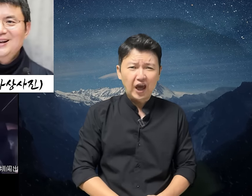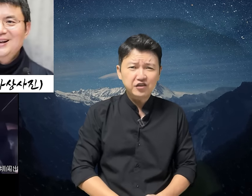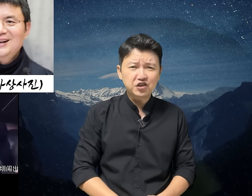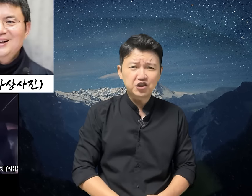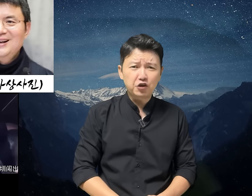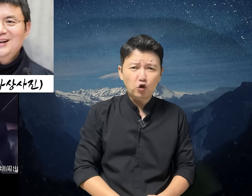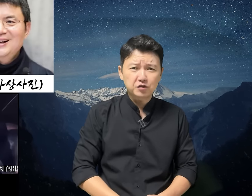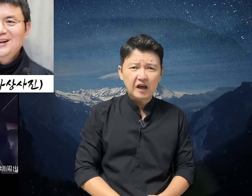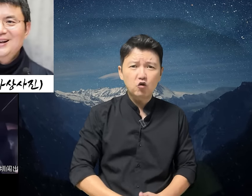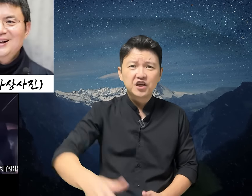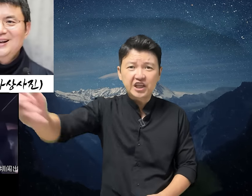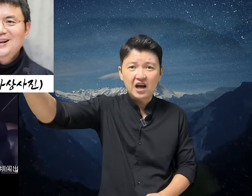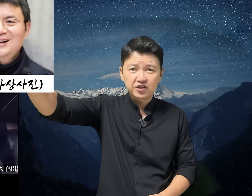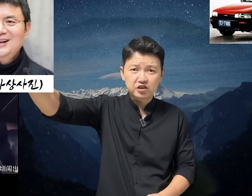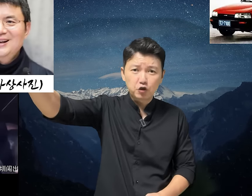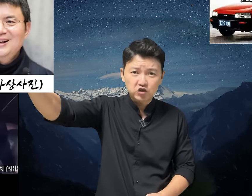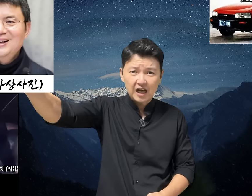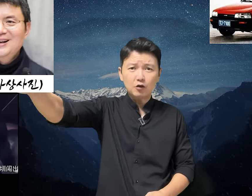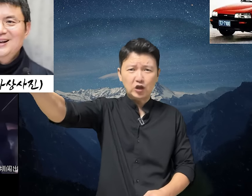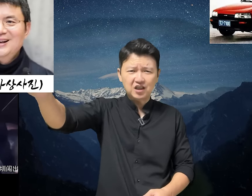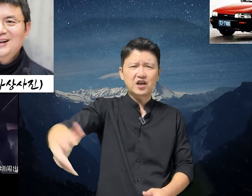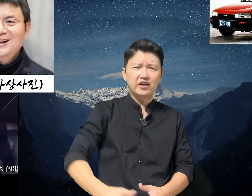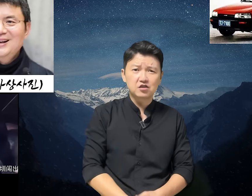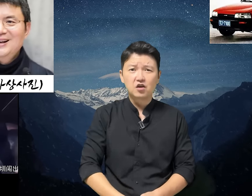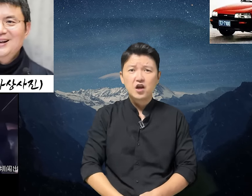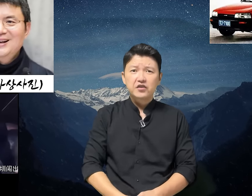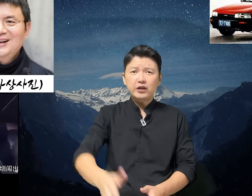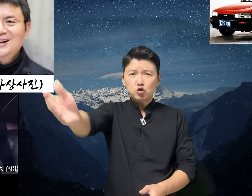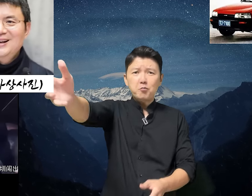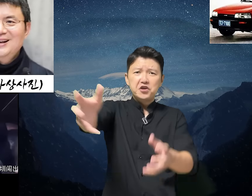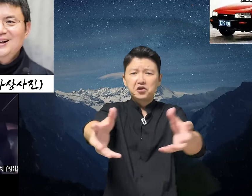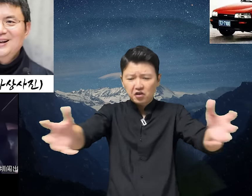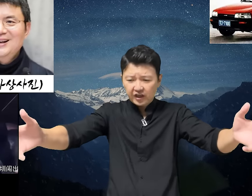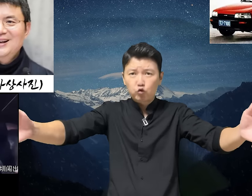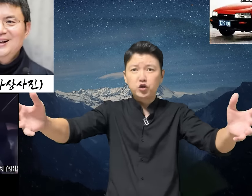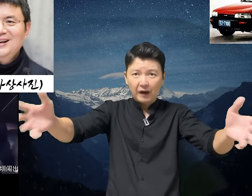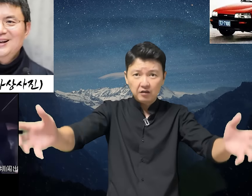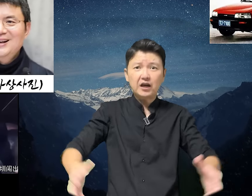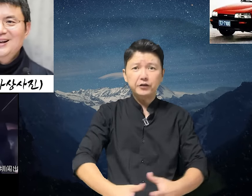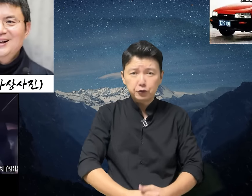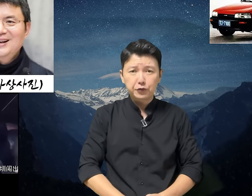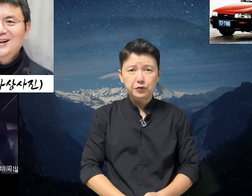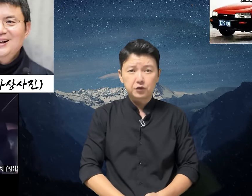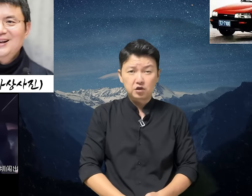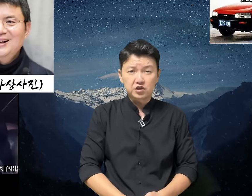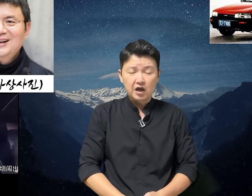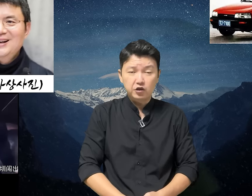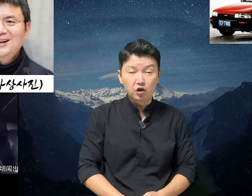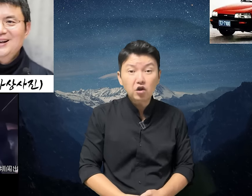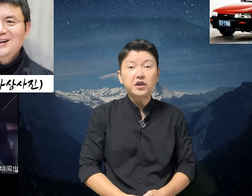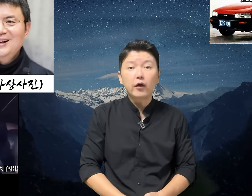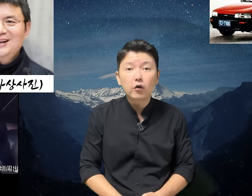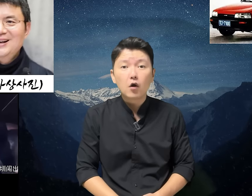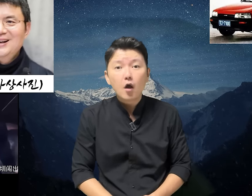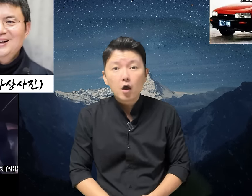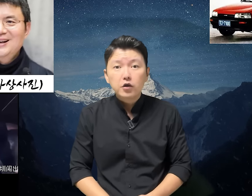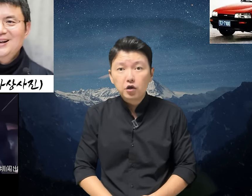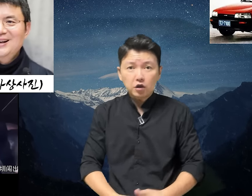텐진시에 요즘 나온 샤리 승용차가 괜찮다 해서 내 좀 여러 대 구입하러 가려고요. 그러자 여러 대요? 여러